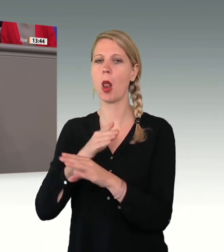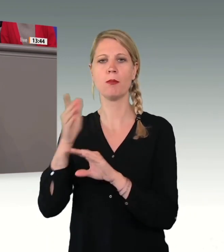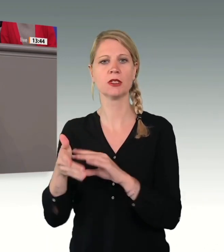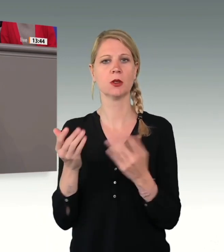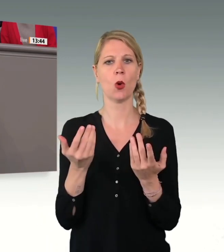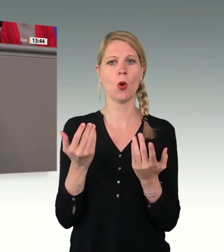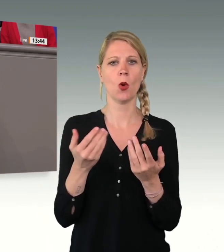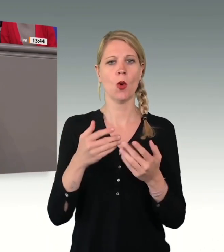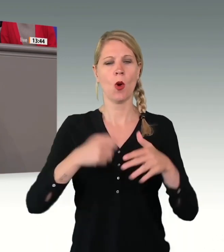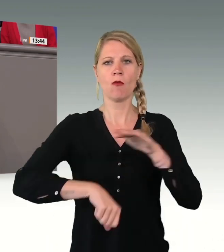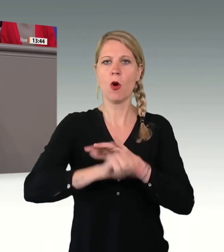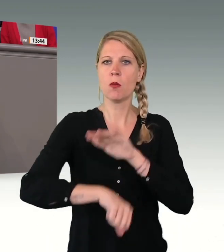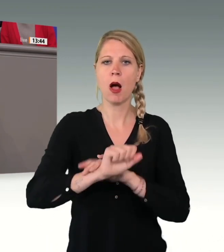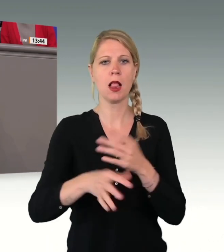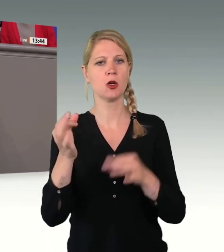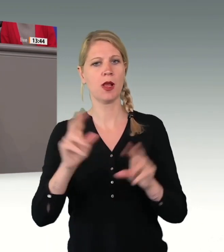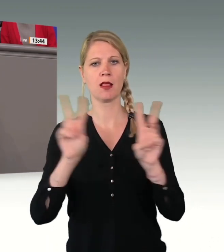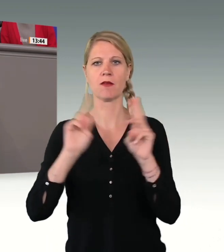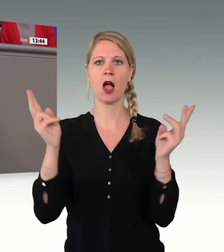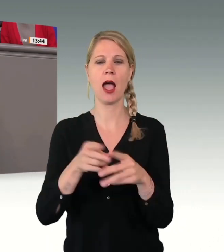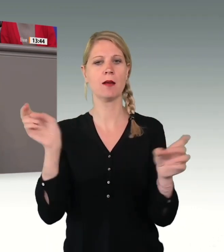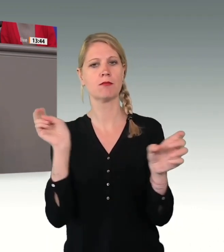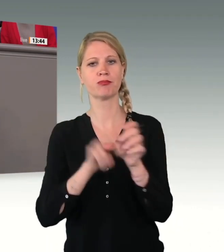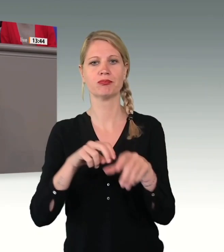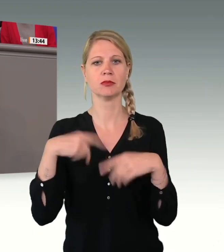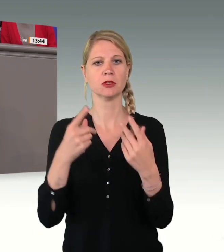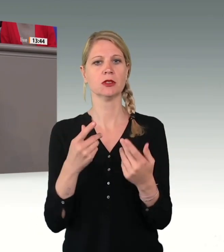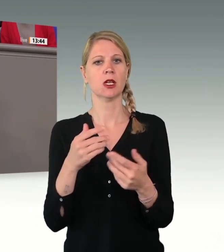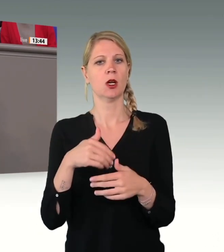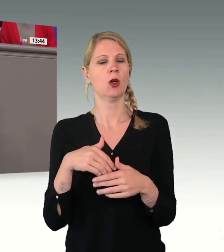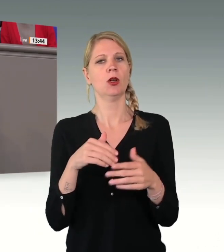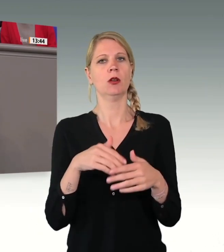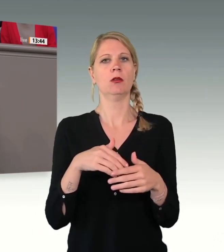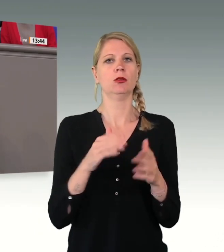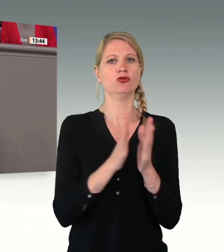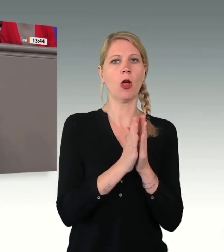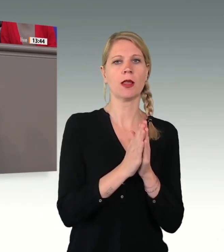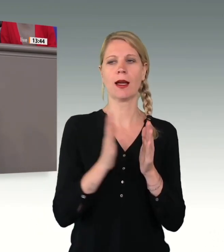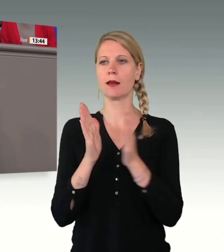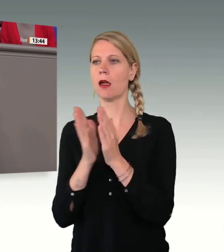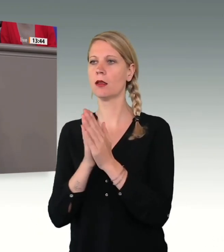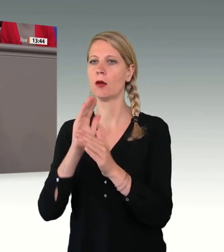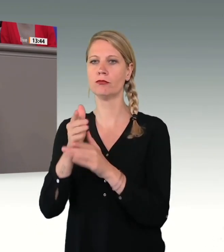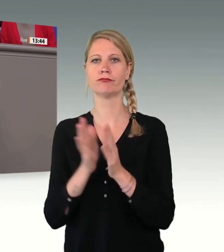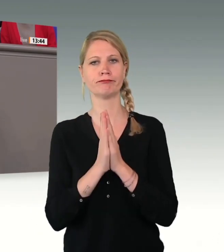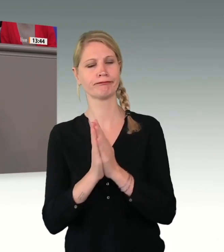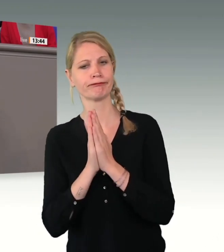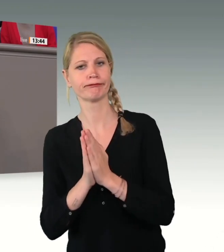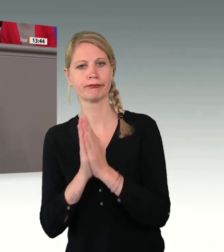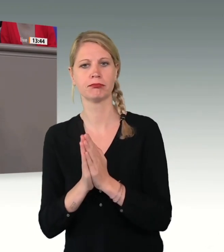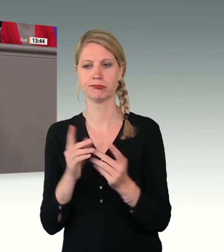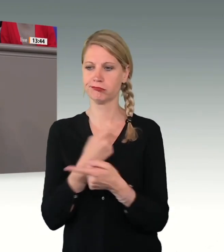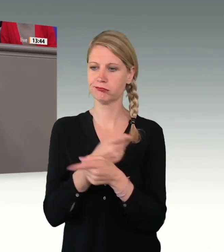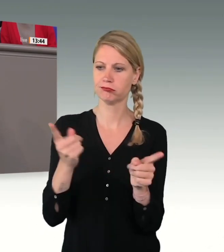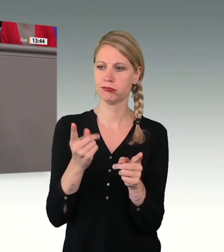am Sonntag in der Kirche. Das ist auch ein Teil der Wahrheit, meine Damen und Herren. Viele leisten ihren Beitrag zum Gelingen